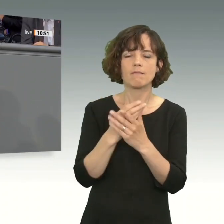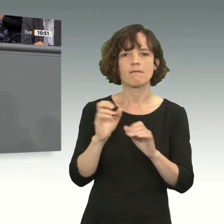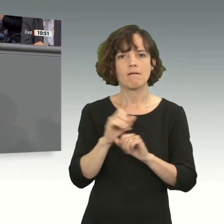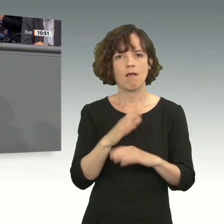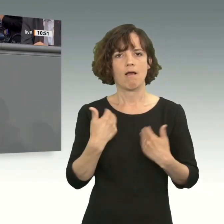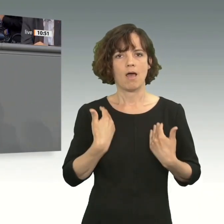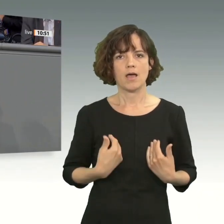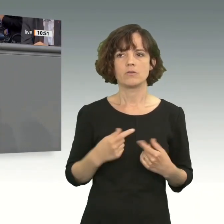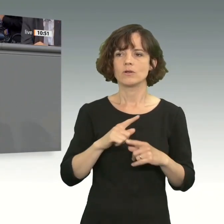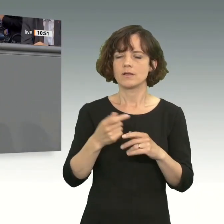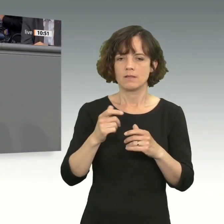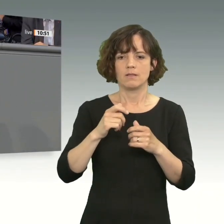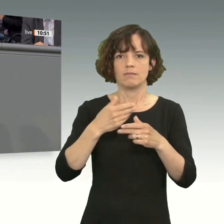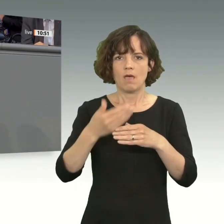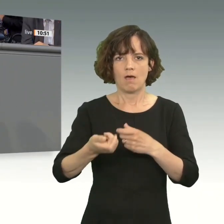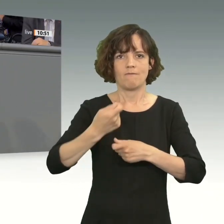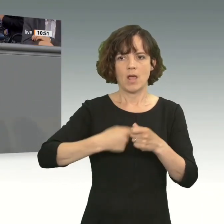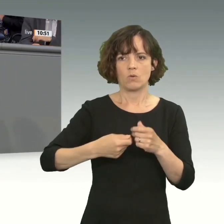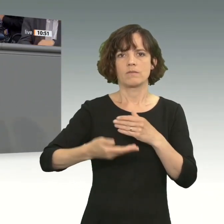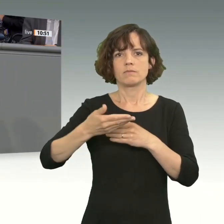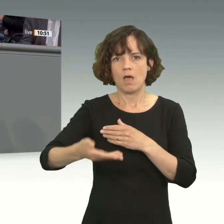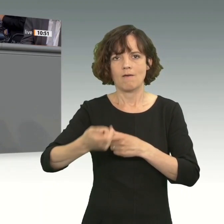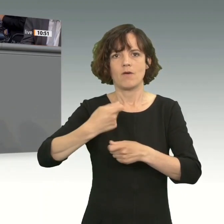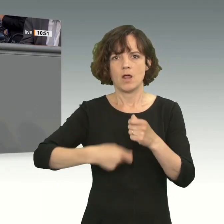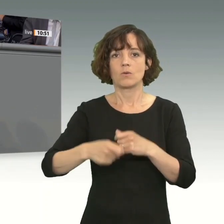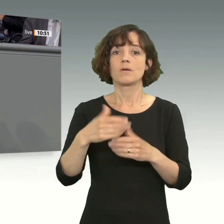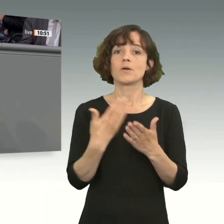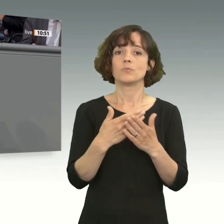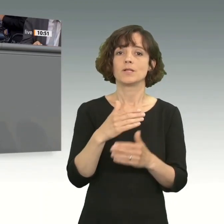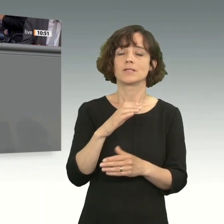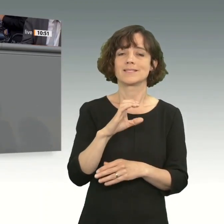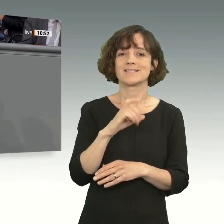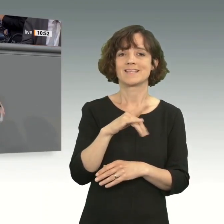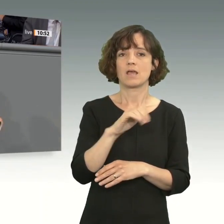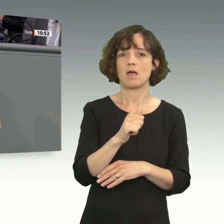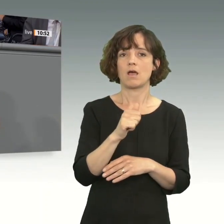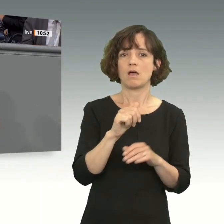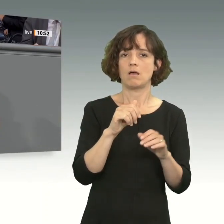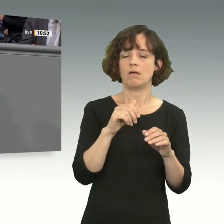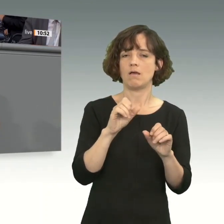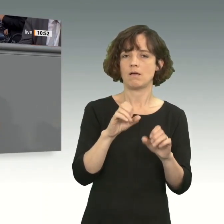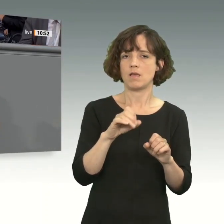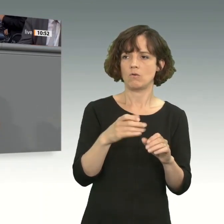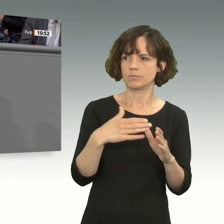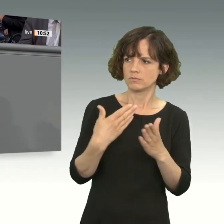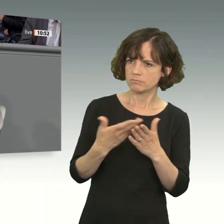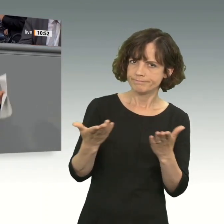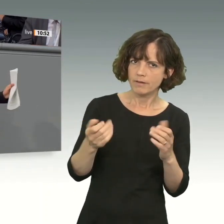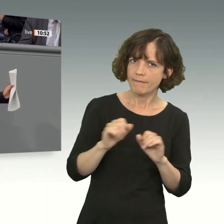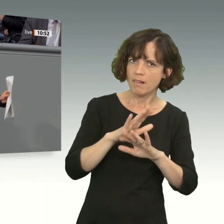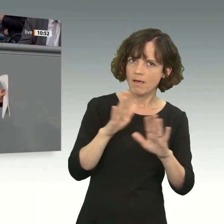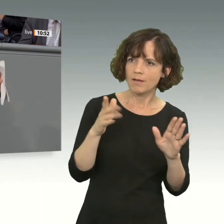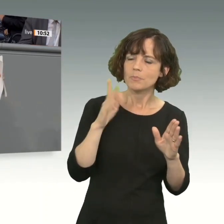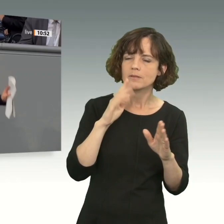ständig nachverhandelt. Ihre Interpretationserklärung von CETA ist bis heute nicht geeint auf europäischer Ebene. Machen Sie nicht den gleichen Fehler.